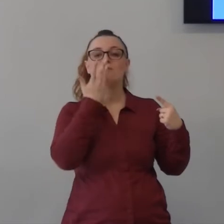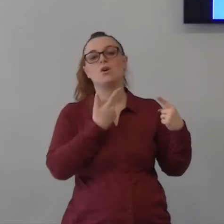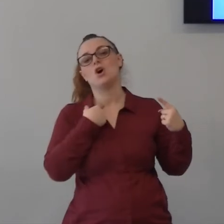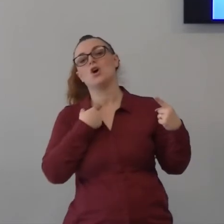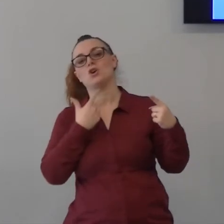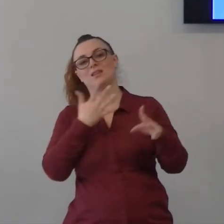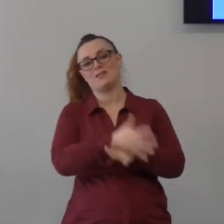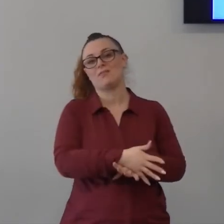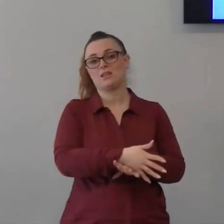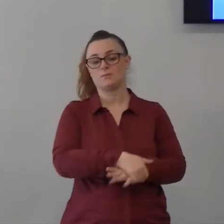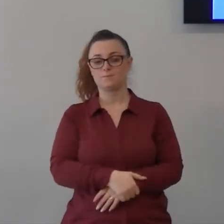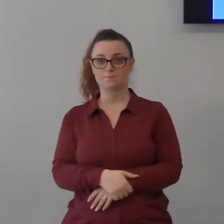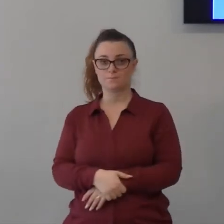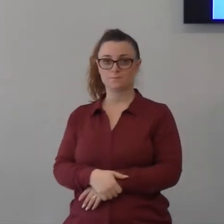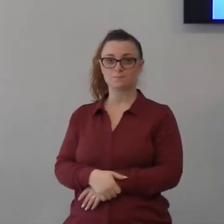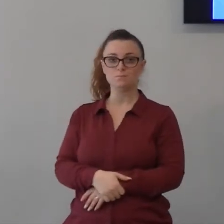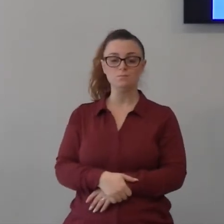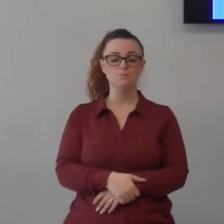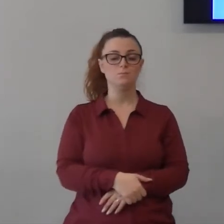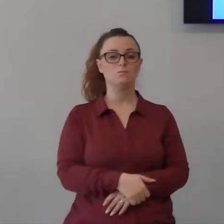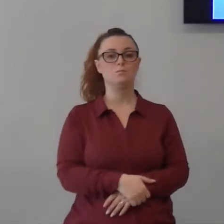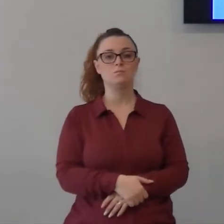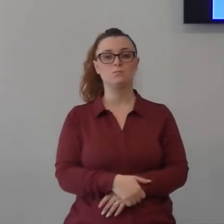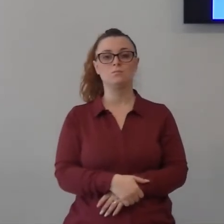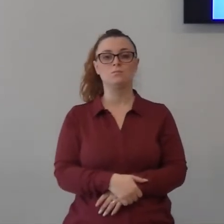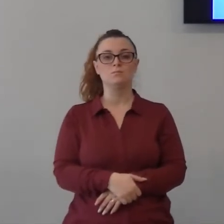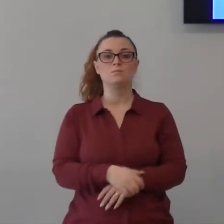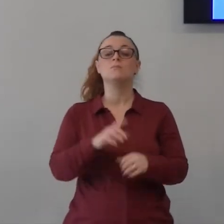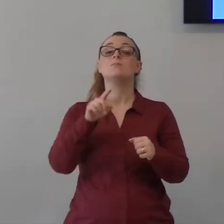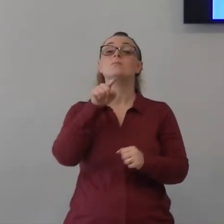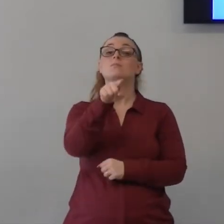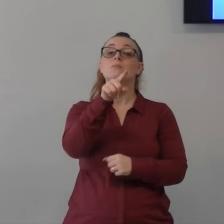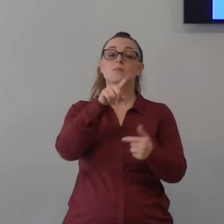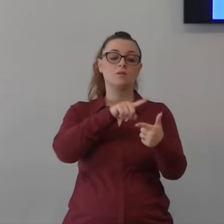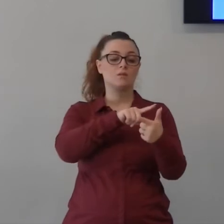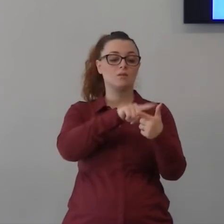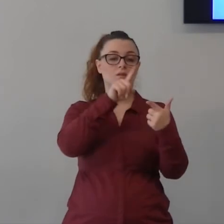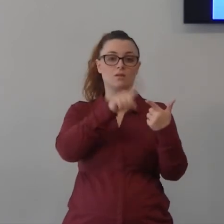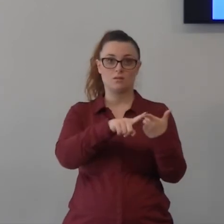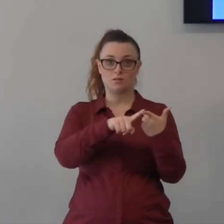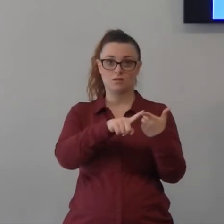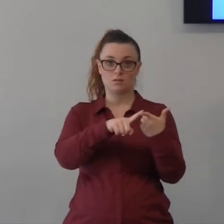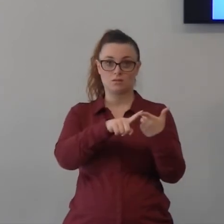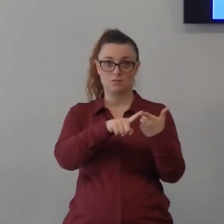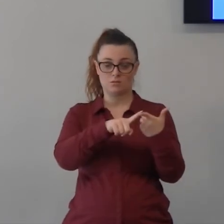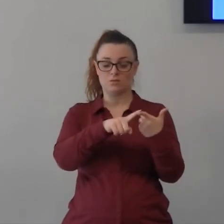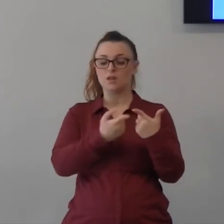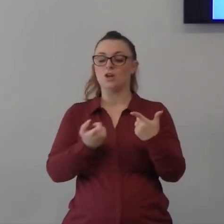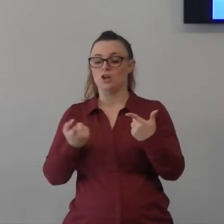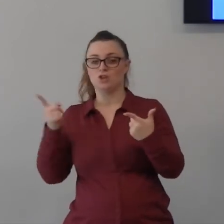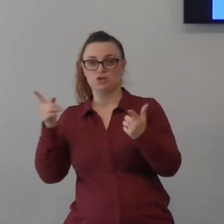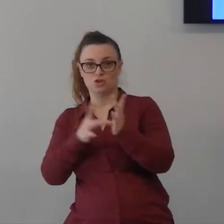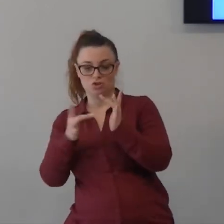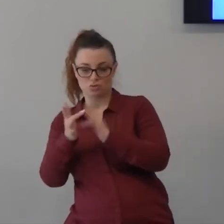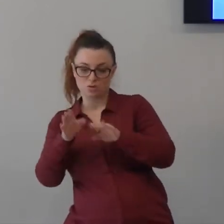forse sei già nella sezione nella fase Gesù avanzò lui si sta muovendo verso di te